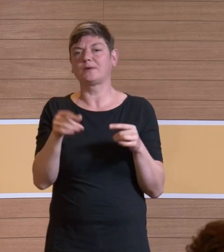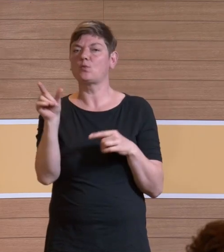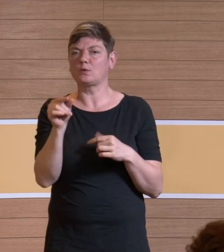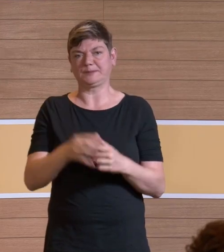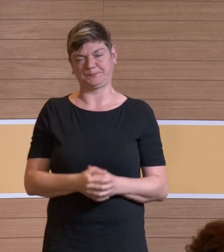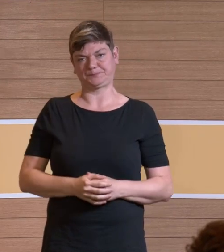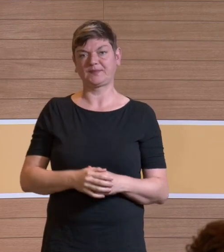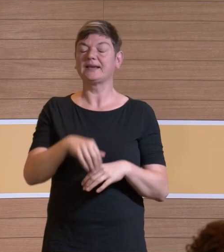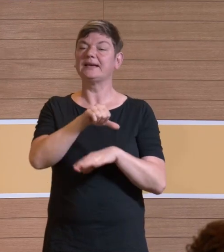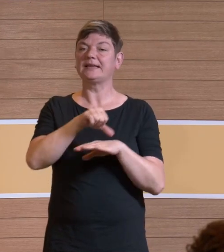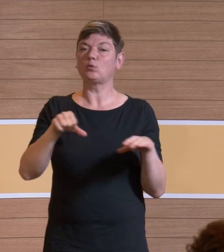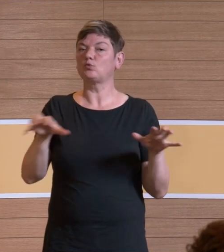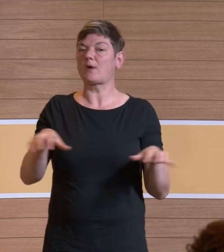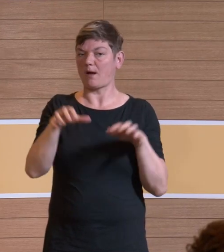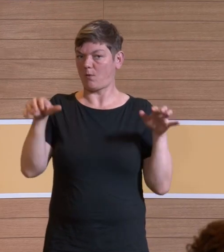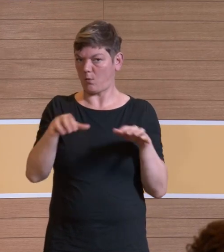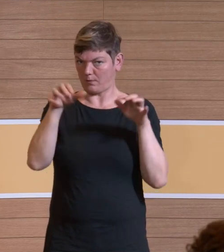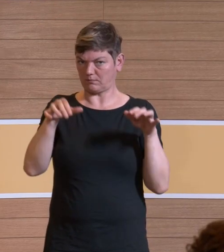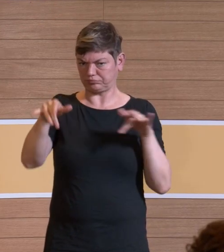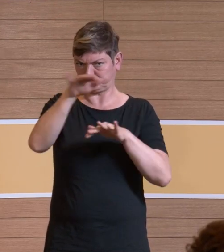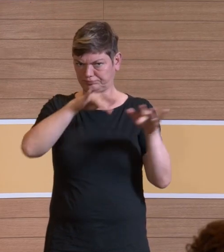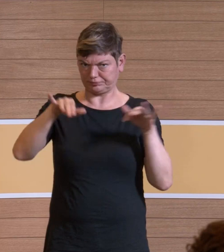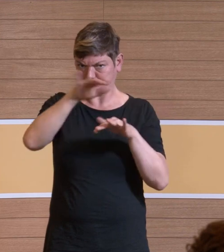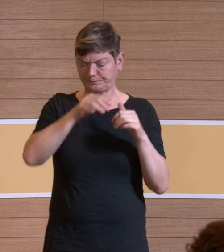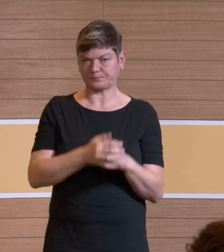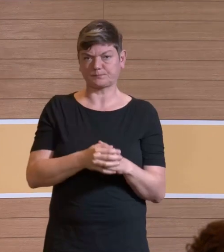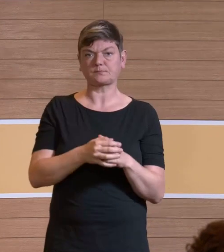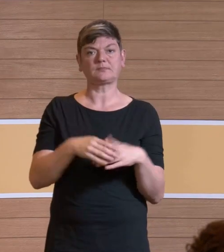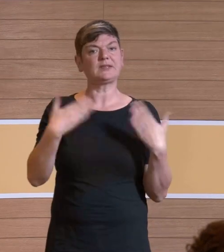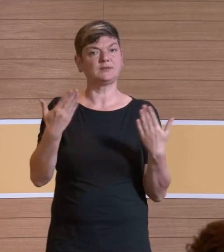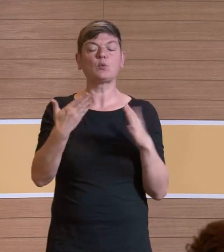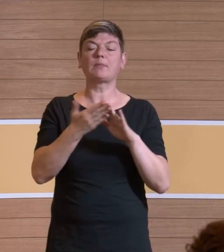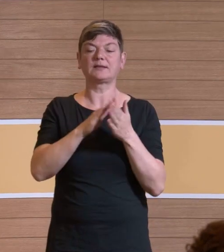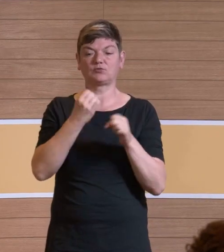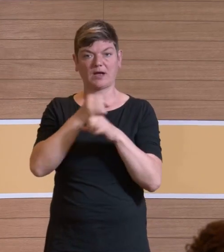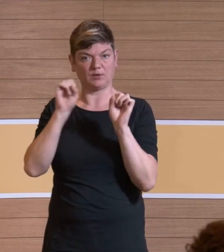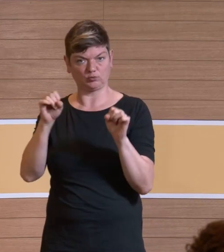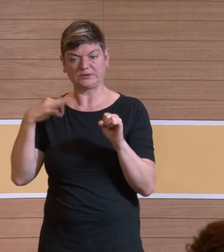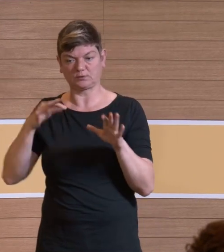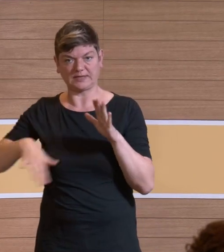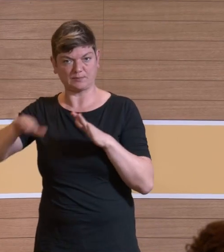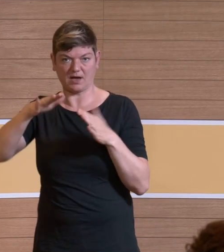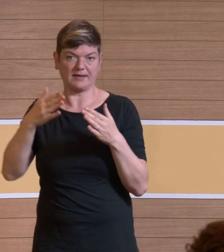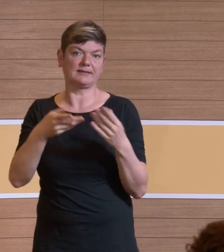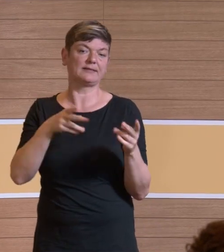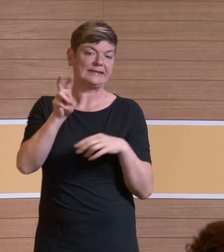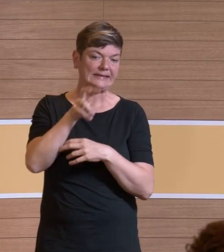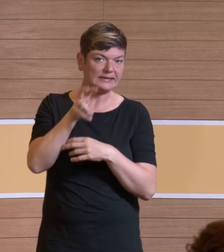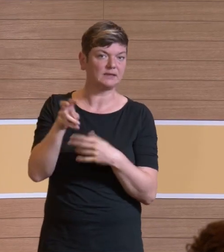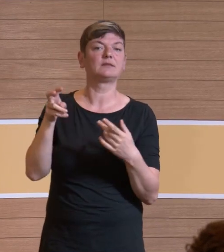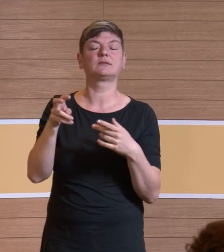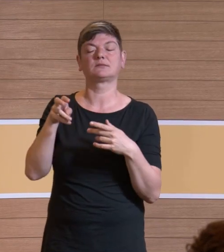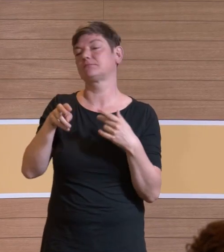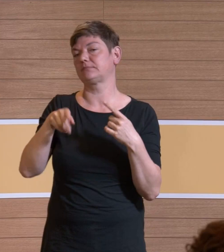Worte. Die chirurgischen Rauche begleiten den praktischen Arbeitsschutz im Gesundheitswesen, in den Kliniken ja schon